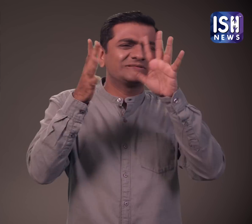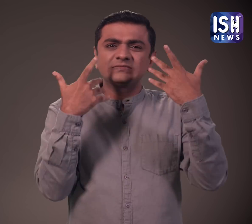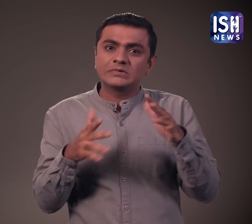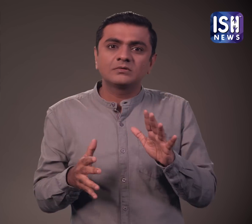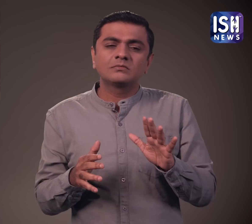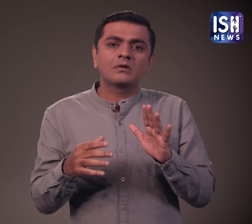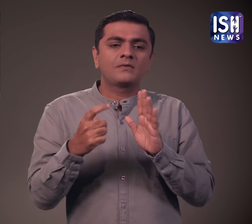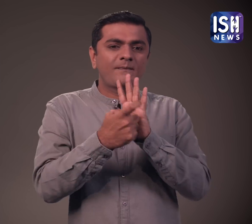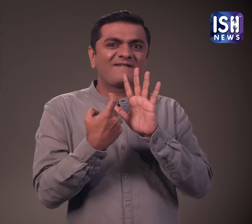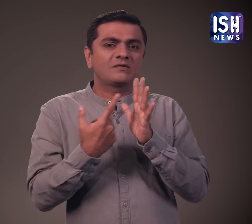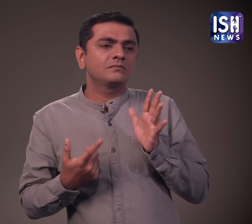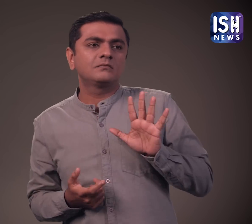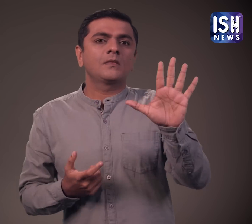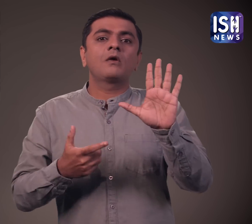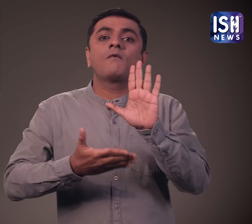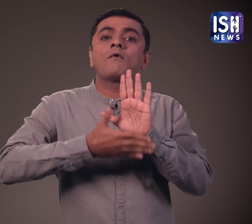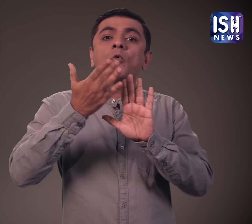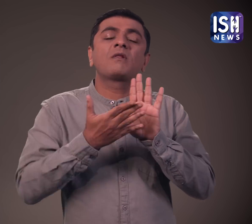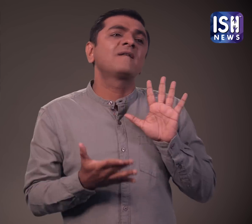गिरफतारी से बचने के लिए खुद को दिवार से चिपका लिया